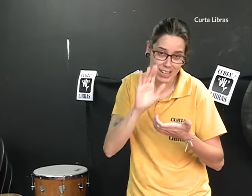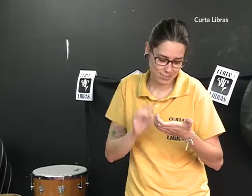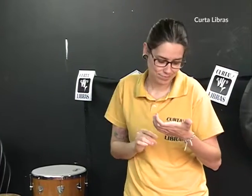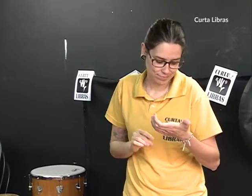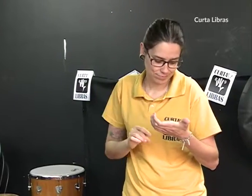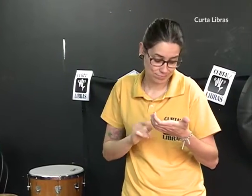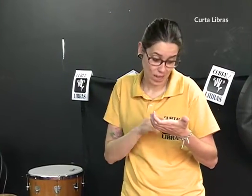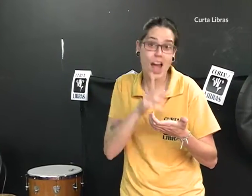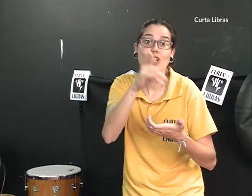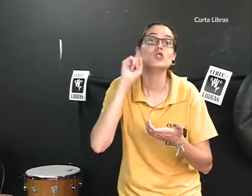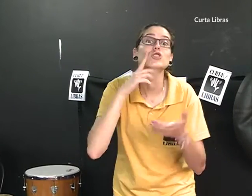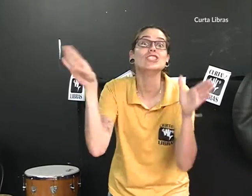Ah, o surdo chegou!